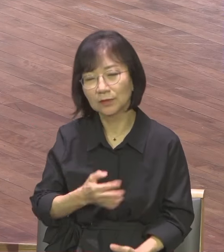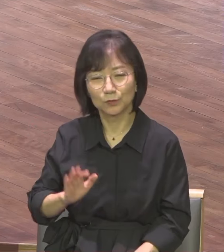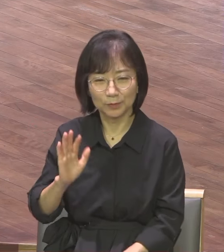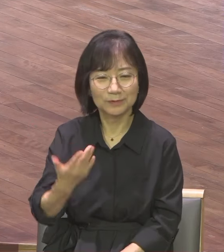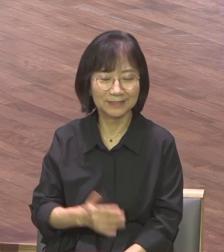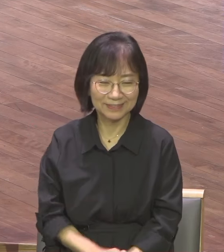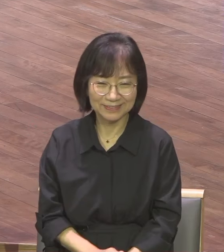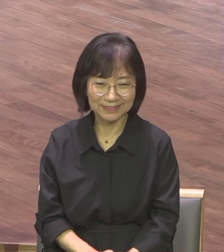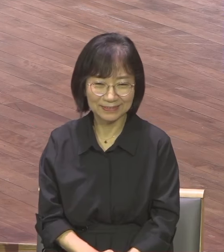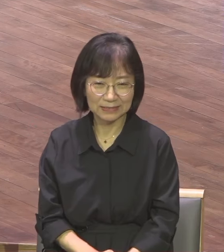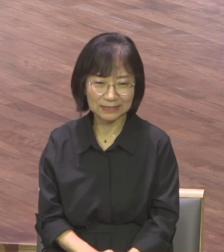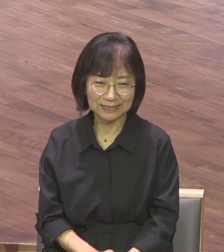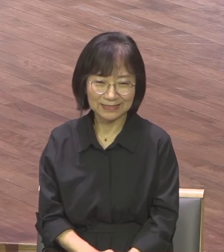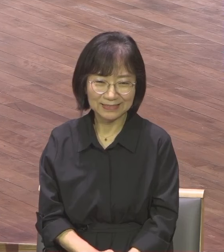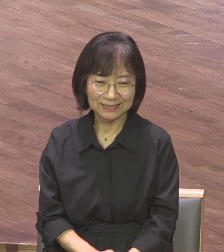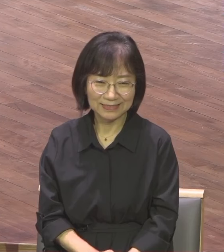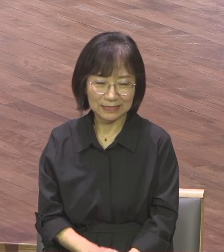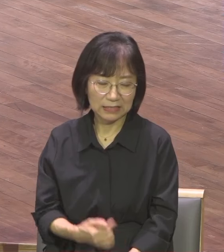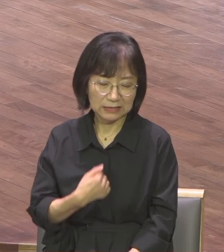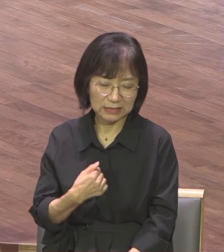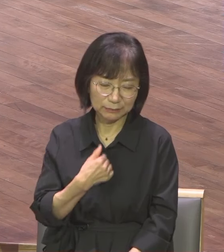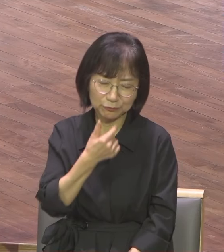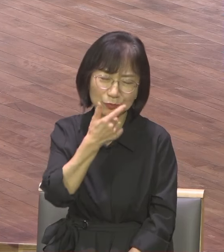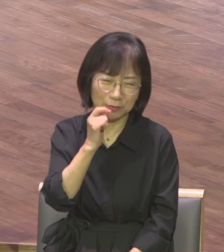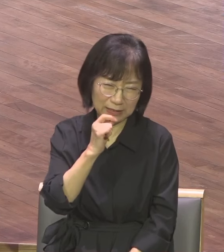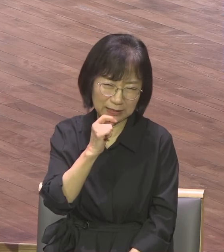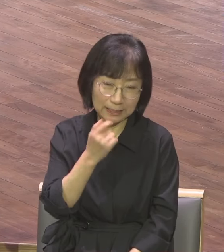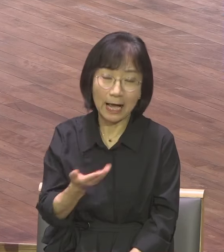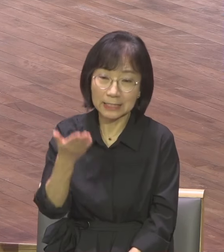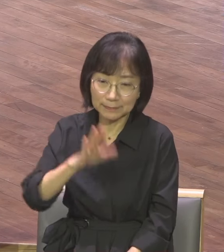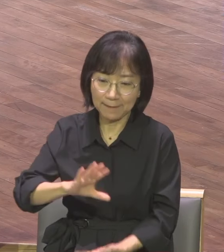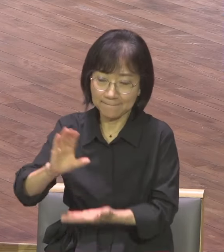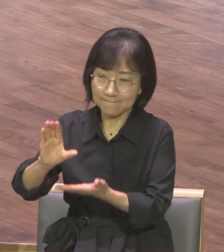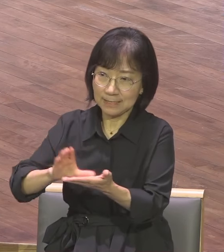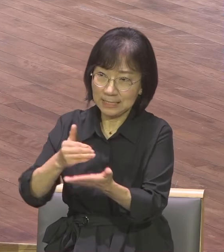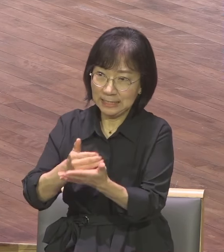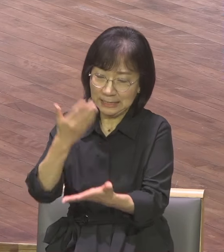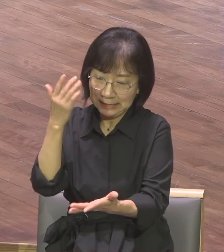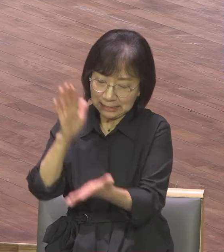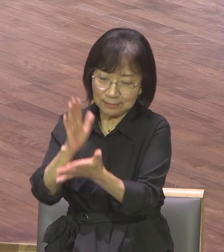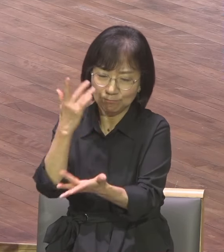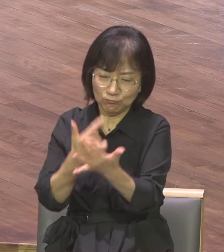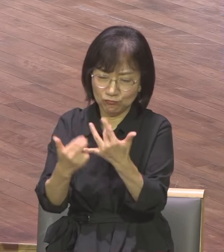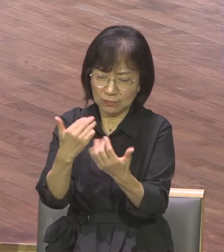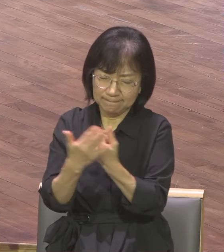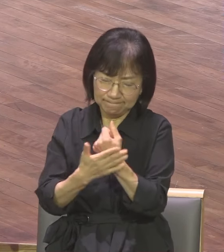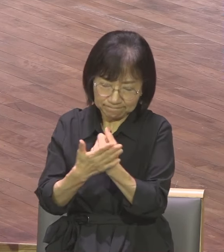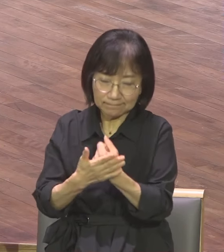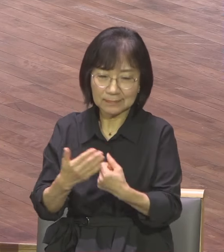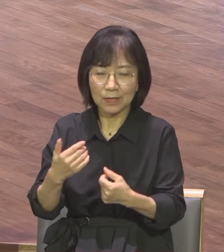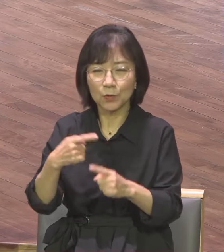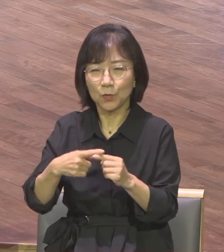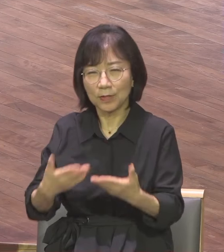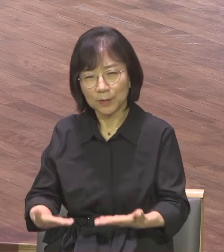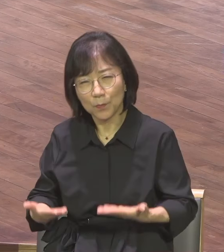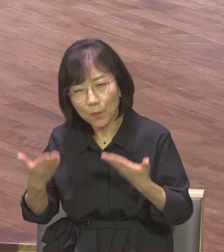교회 봉사하는구나 나 같은 사람이 하나님의 일을 하는구나 나 같은 사람이